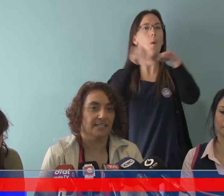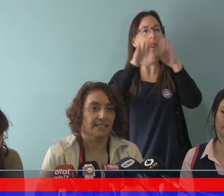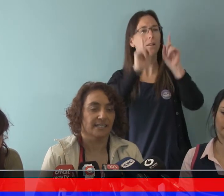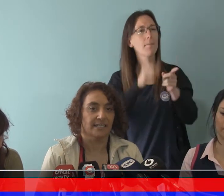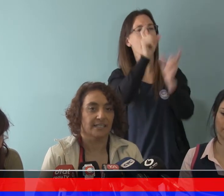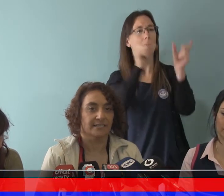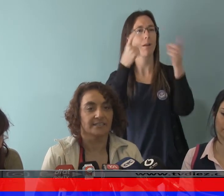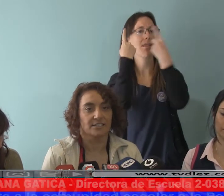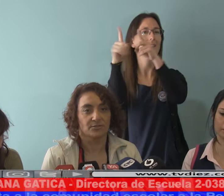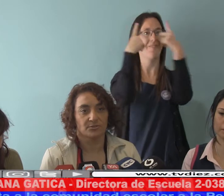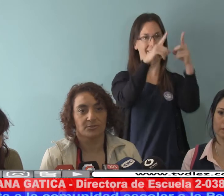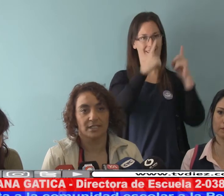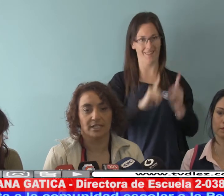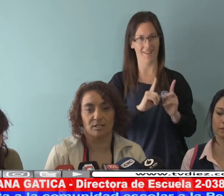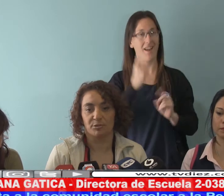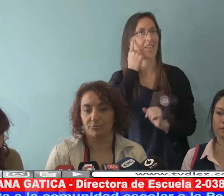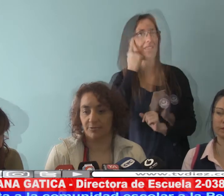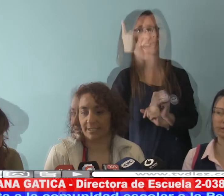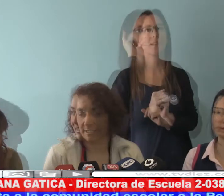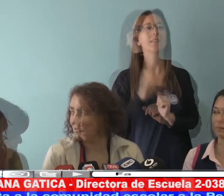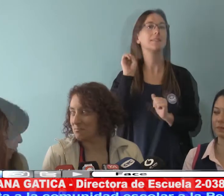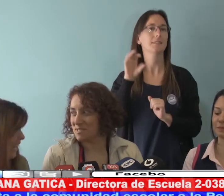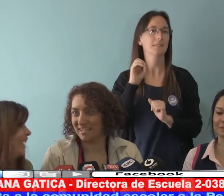¿Qué es la Peña de la Gico?